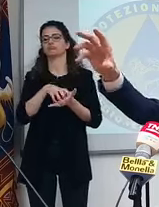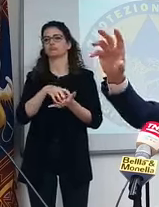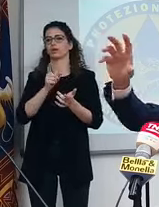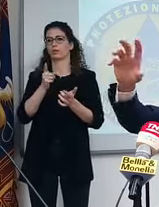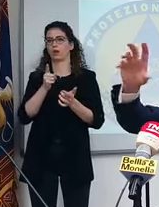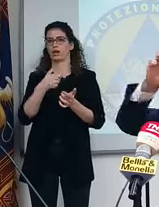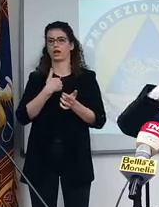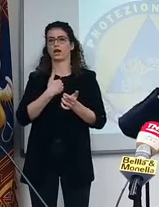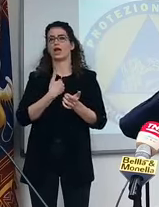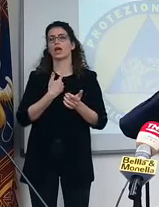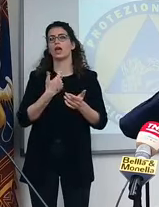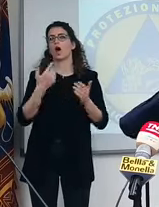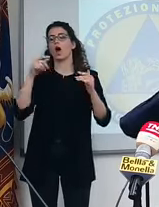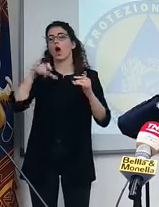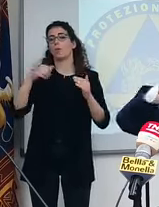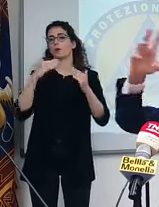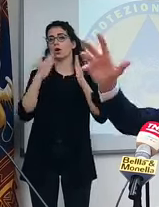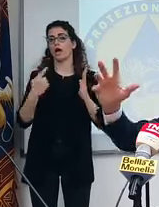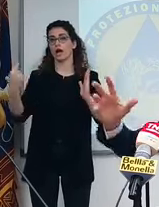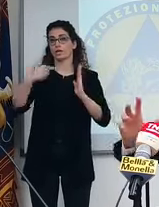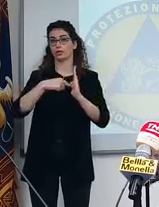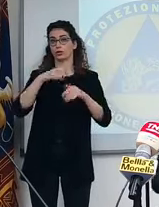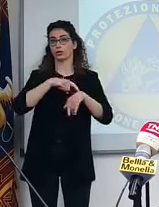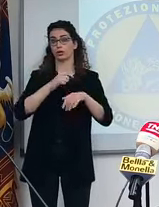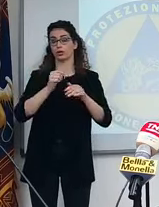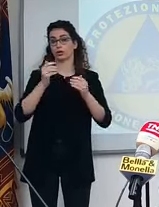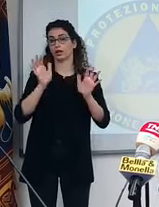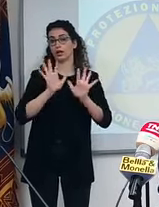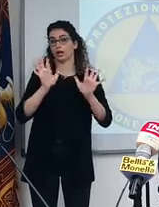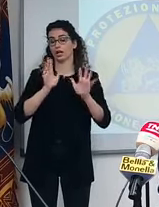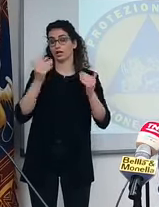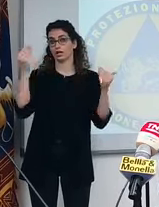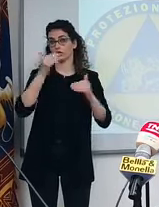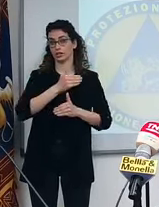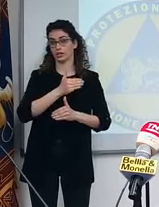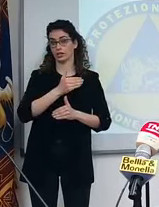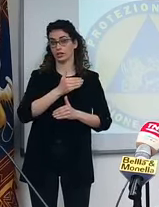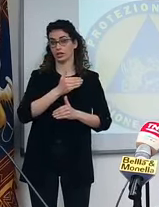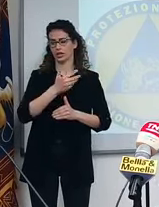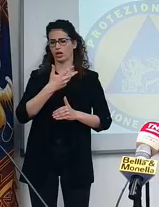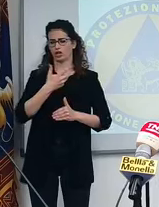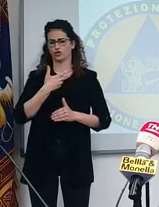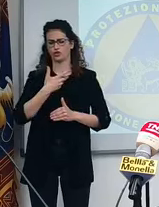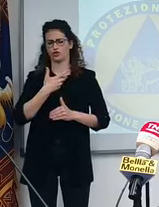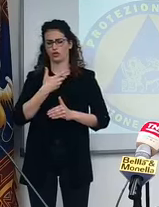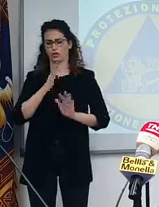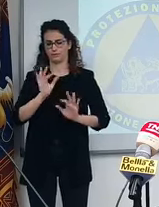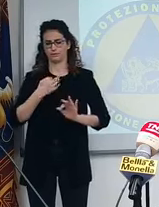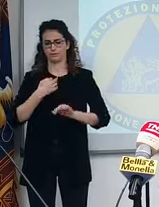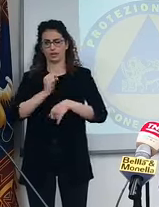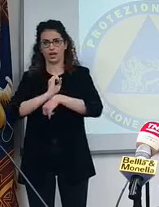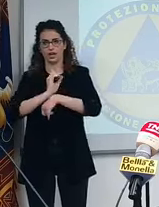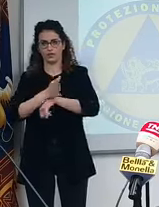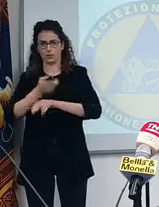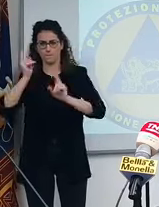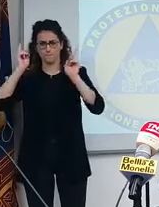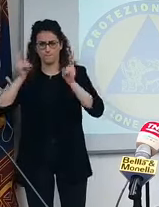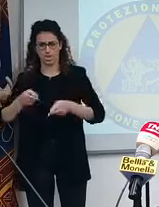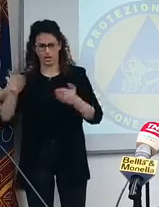alle 22. Mi vuoi spiegare perché neanche fino alle 22? Cioè, virus diventa più letale di notte? No,